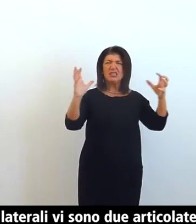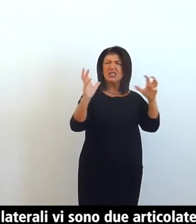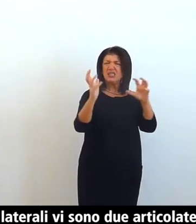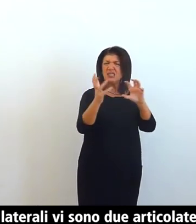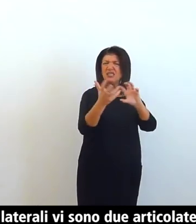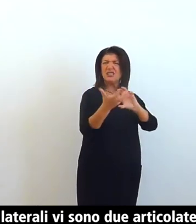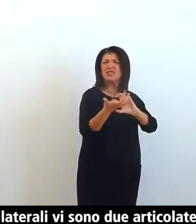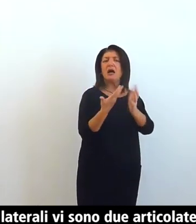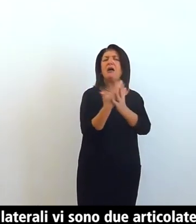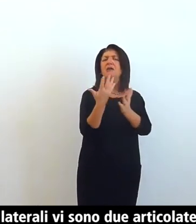della vita di Sant'Ambrogio